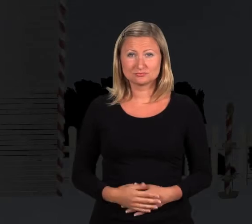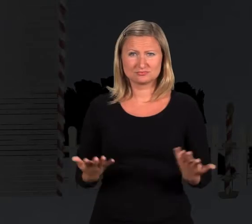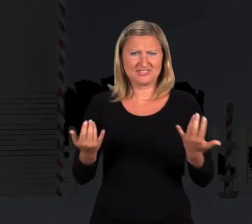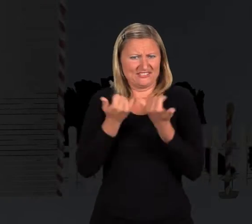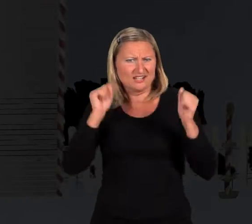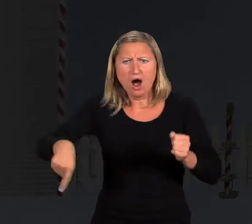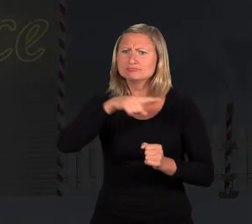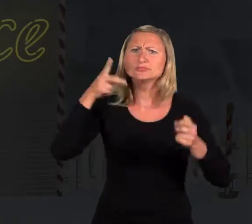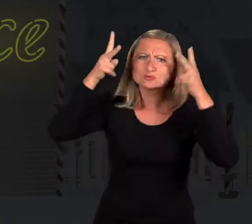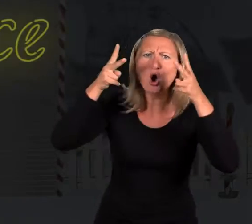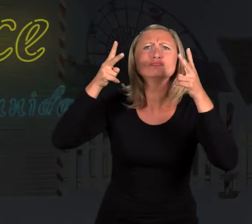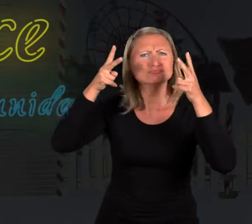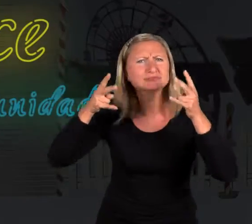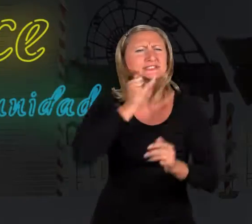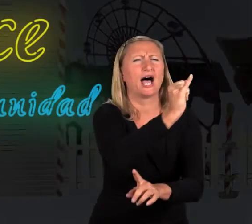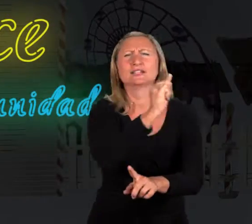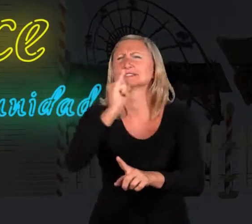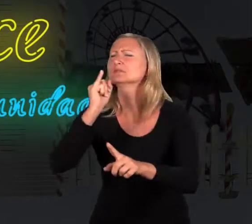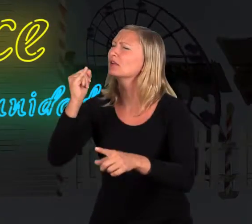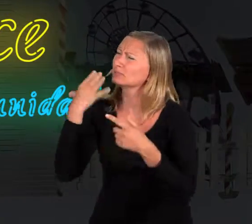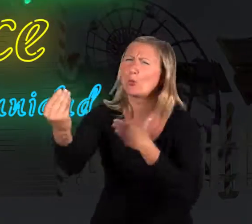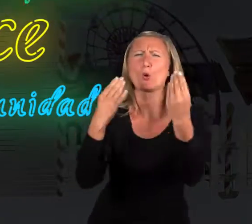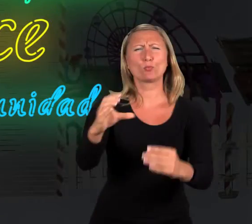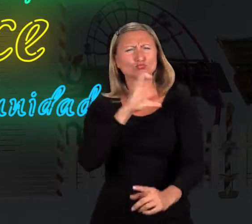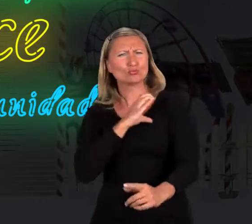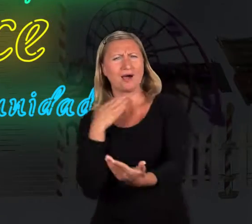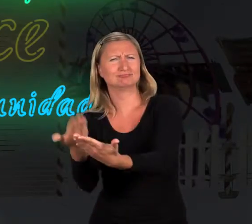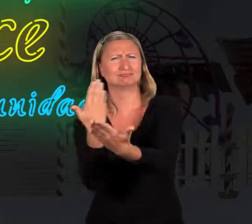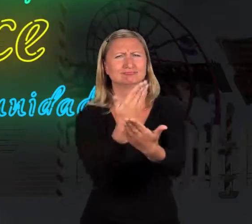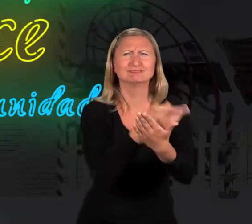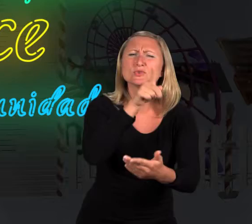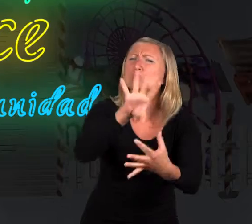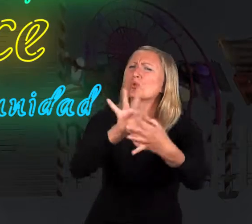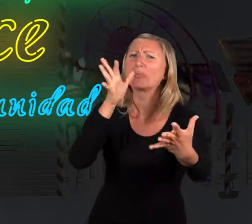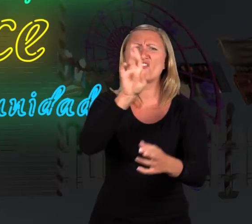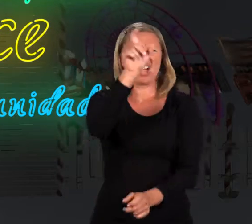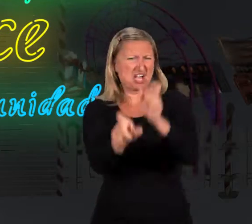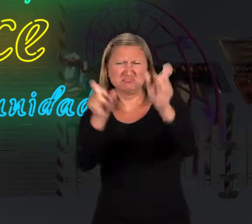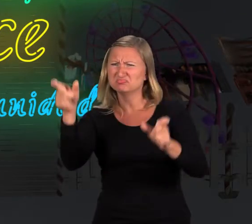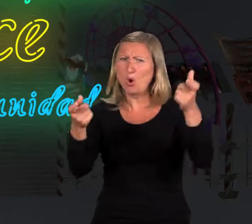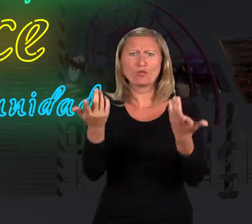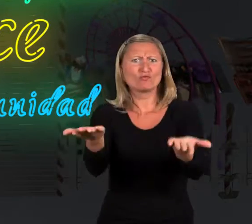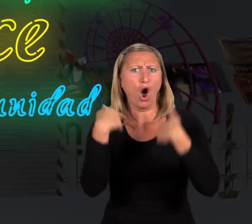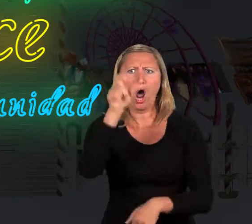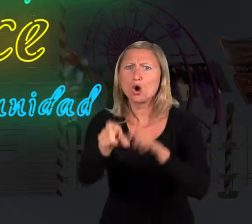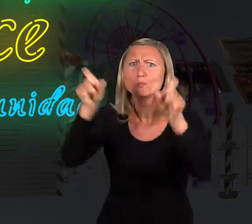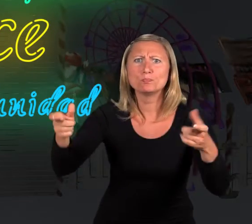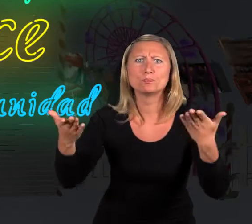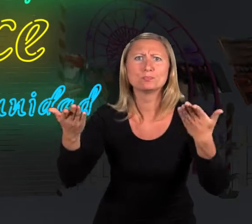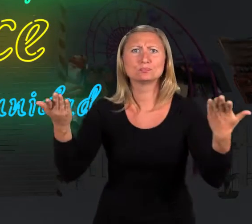Wie können wir dafür sorgen, dass jeder und jeder seine Chance erhält? Unabhängig von dem, was jemand hat und woher jemand kommt